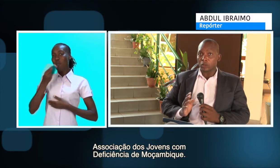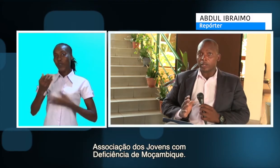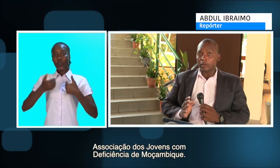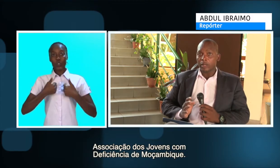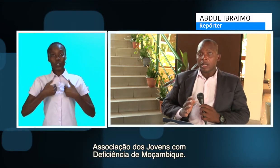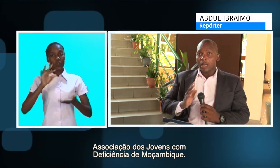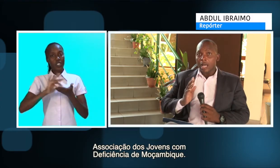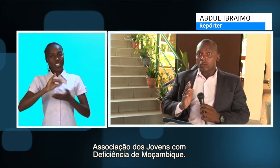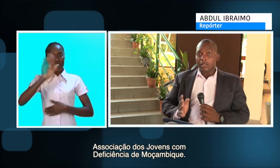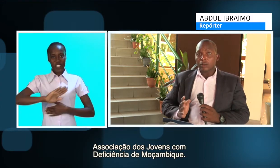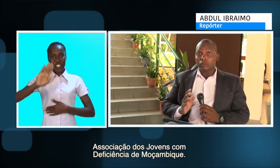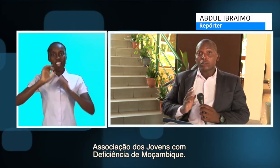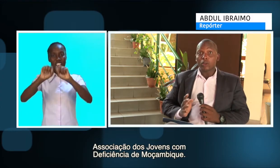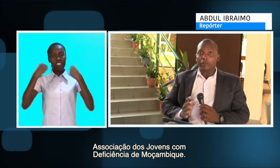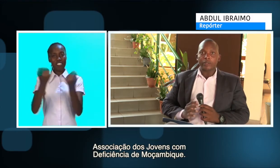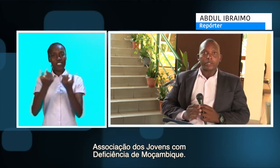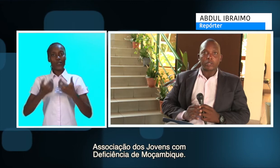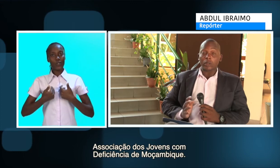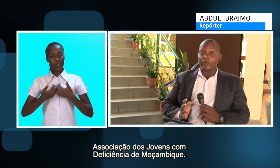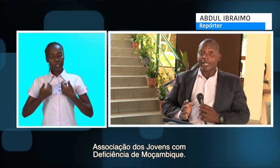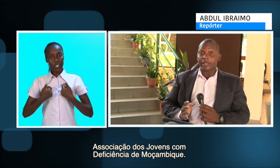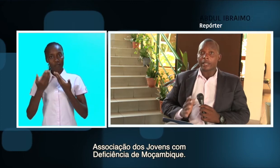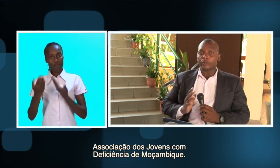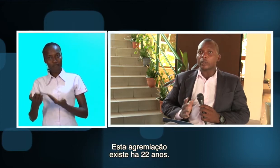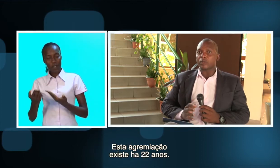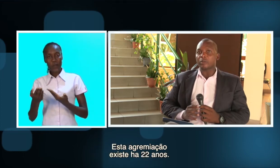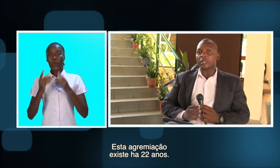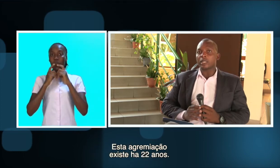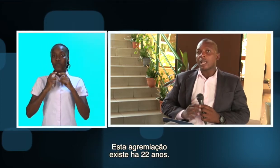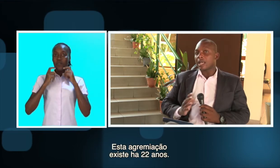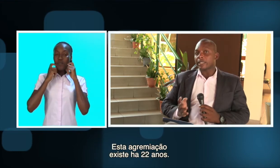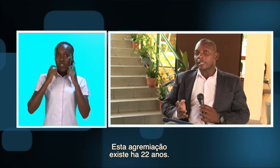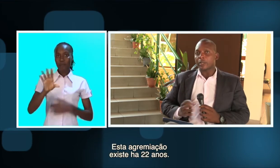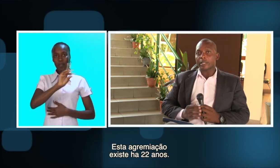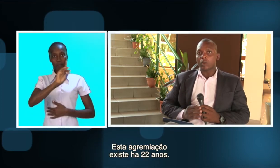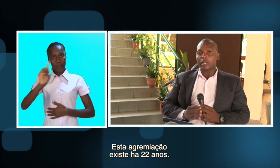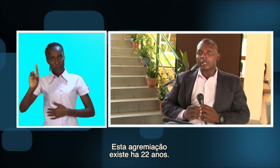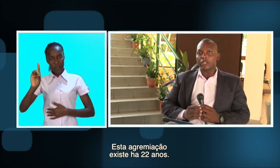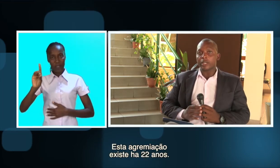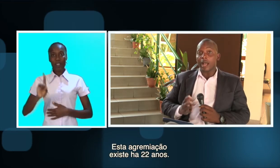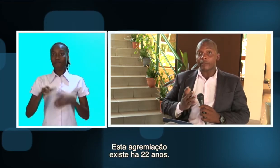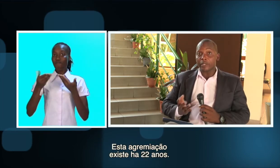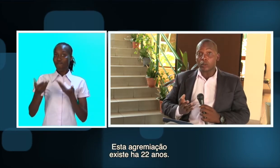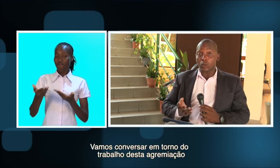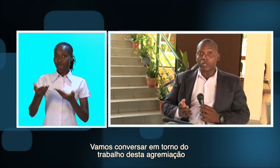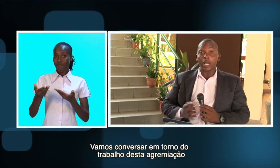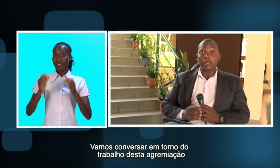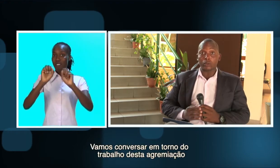Ajudemo, Associação dos Jovens com Deficiência de Moçambique. Esta agremiação que existe há 22 anos.